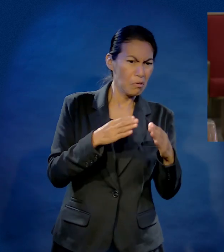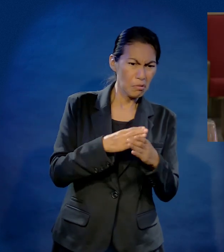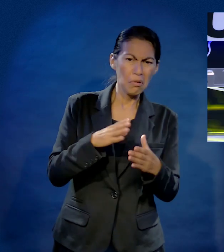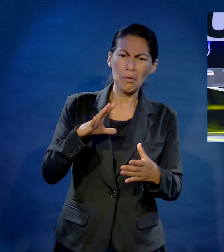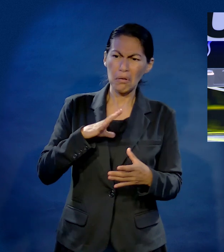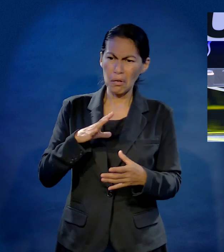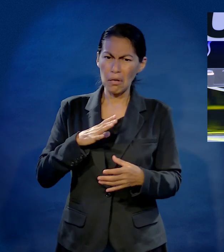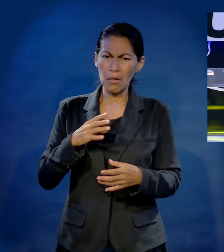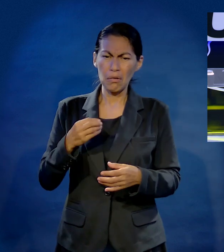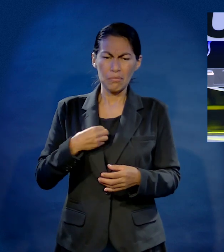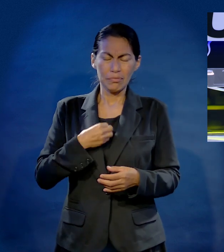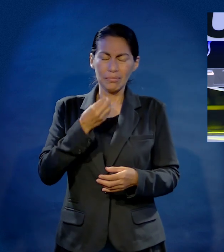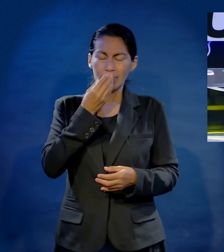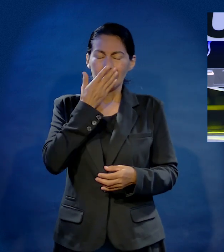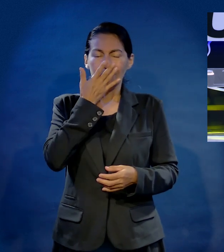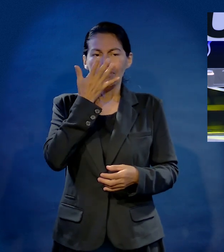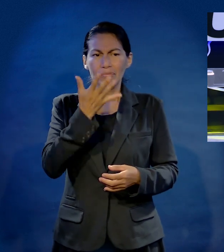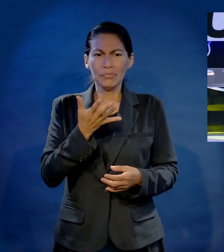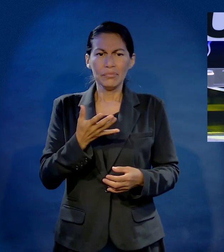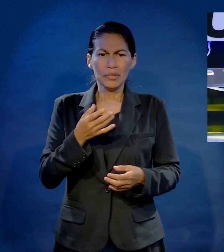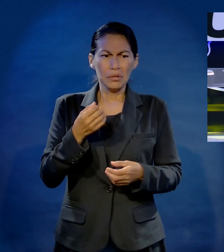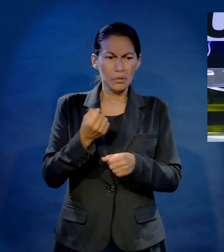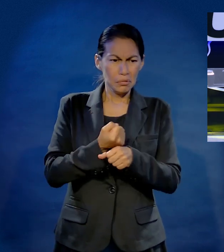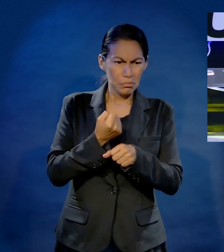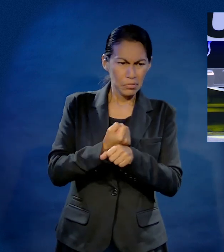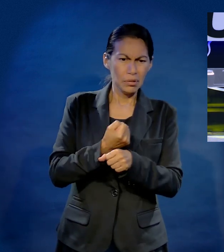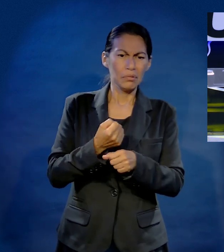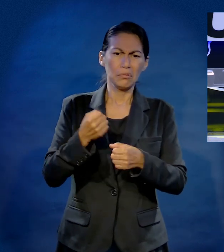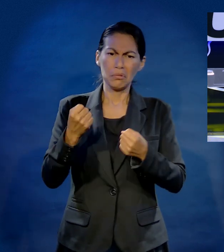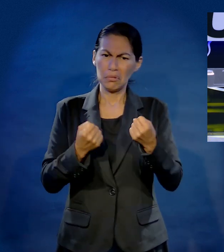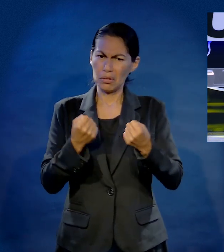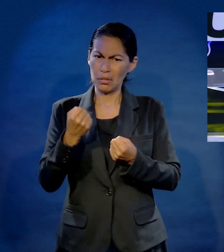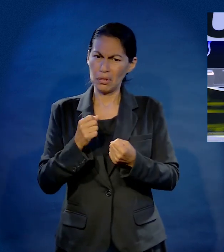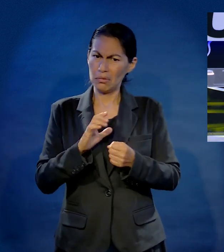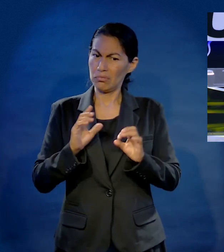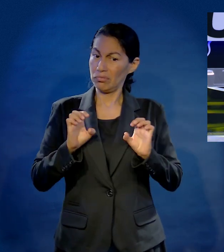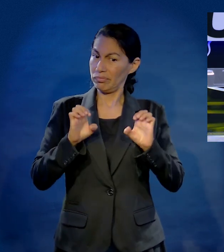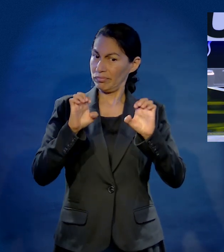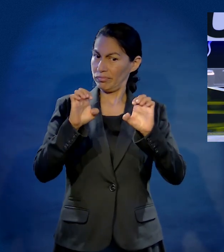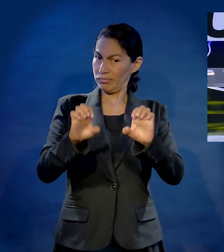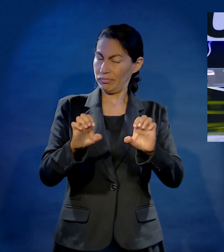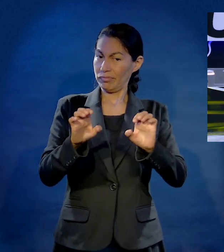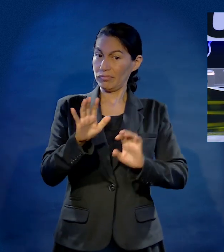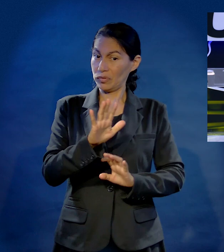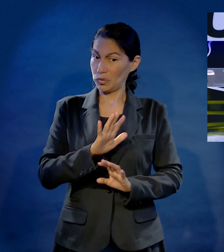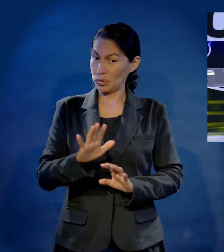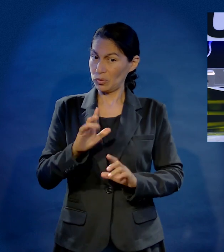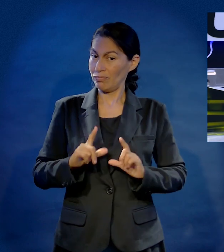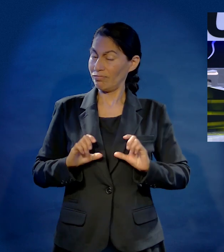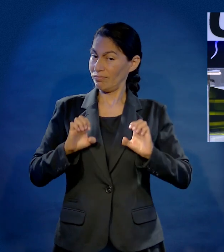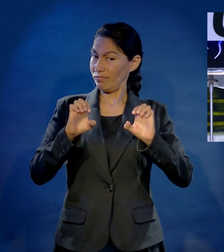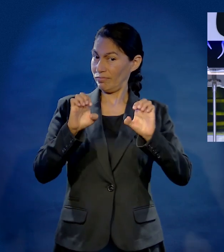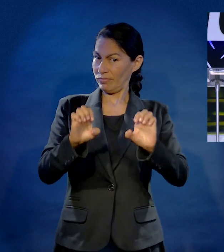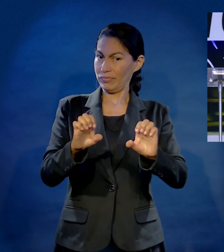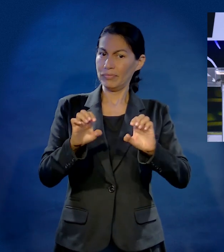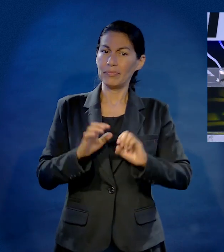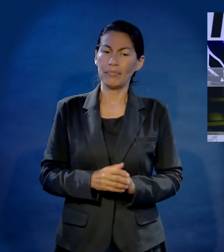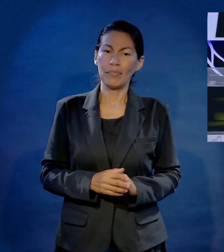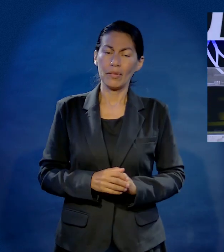playeras de marca, tenis de marca, perfumes de marca, bajarte y venir a clases en auto de lujo, y por